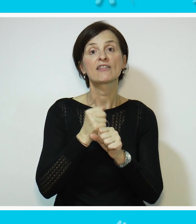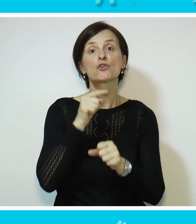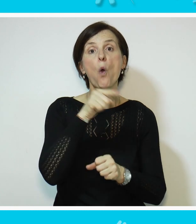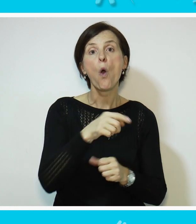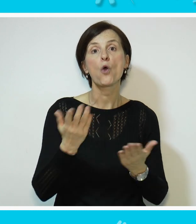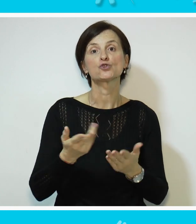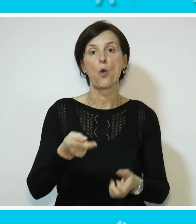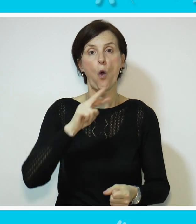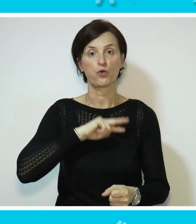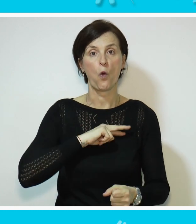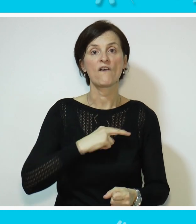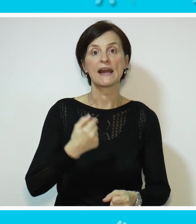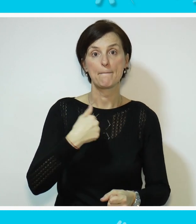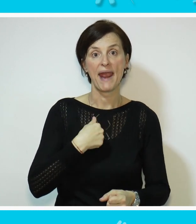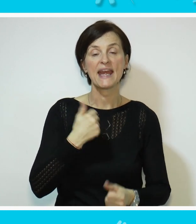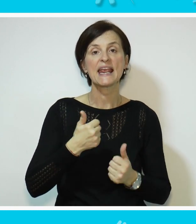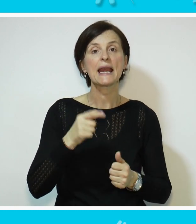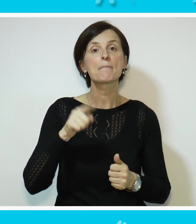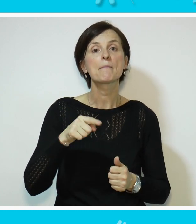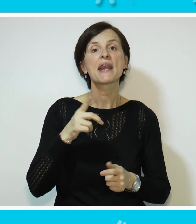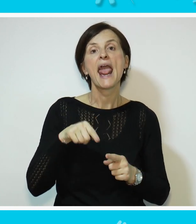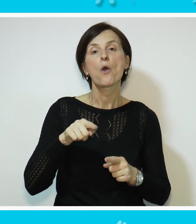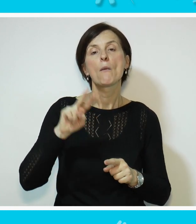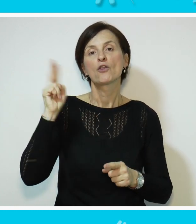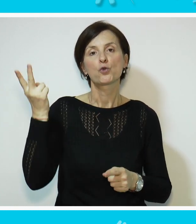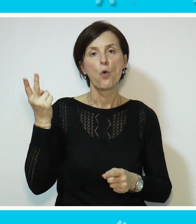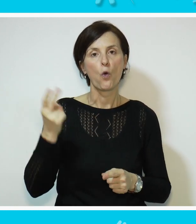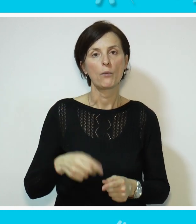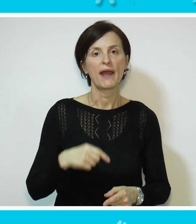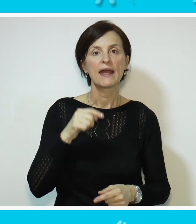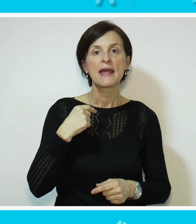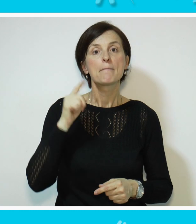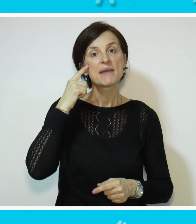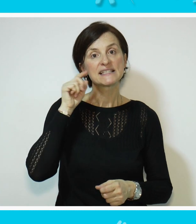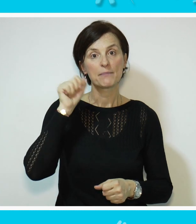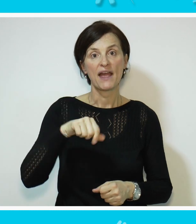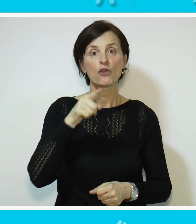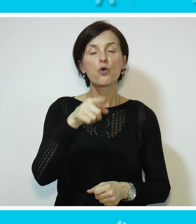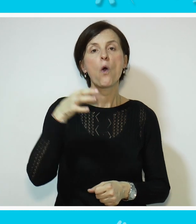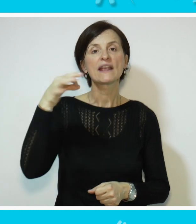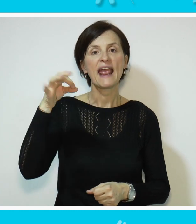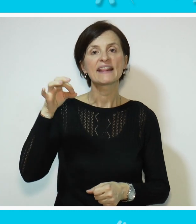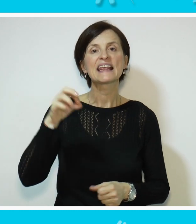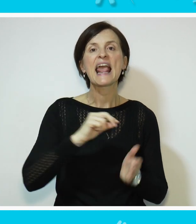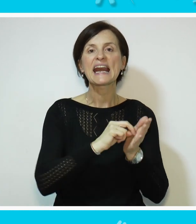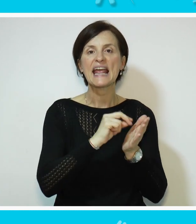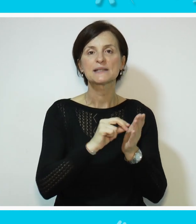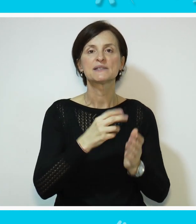samo raditi ono što odgovara. Meni ili bilo kome. Mislim da je to jedini